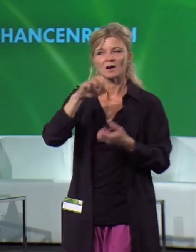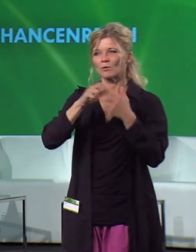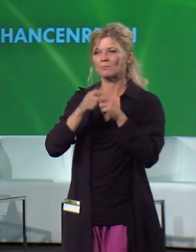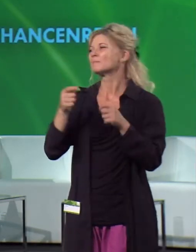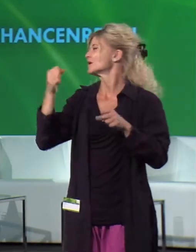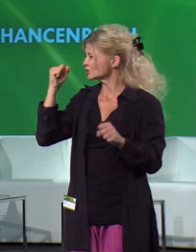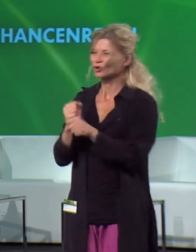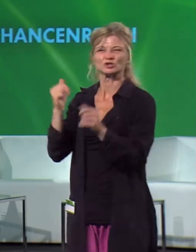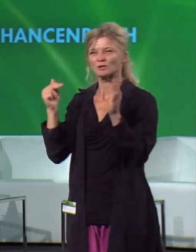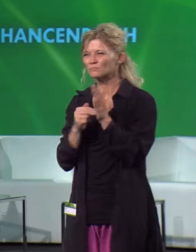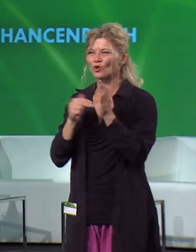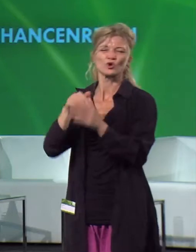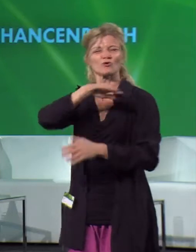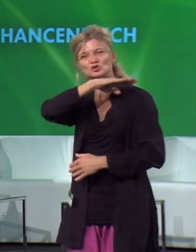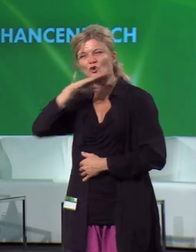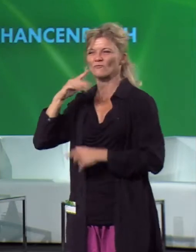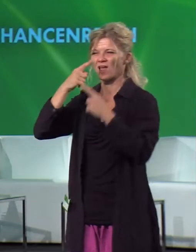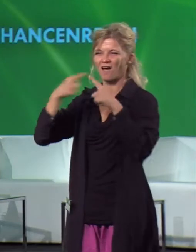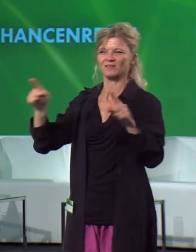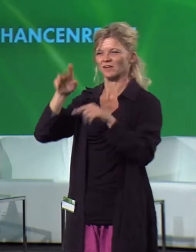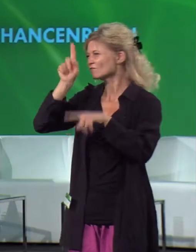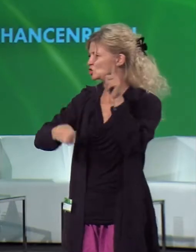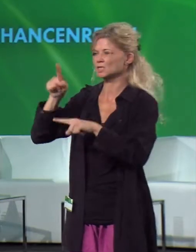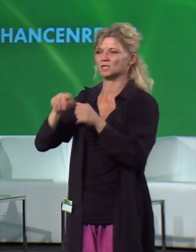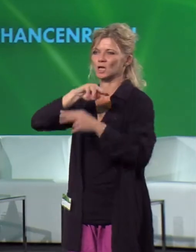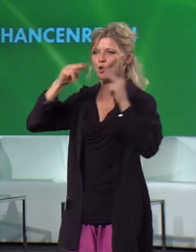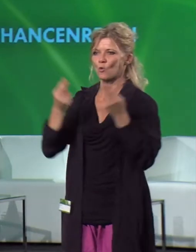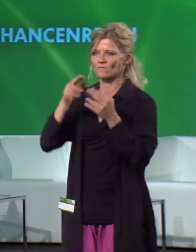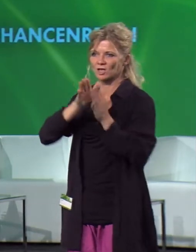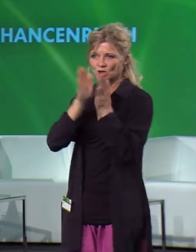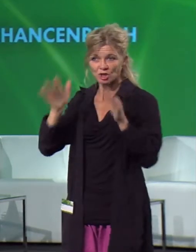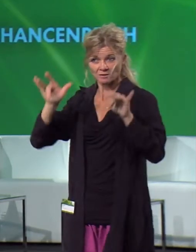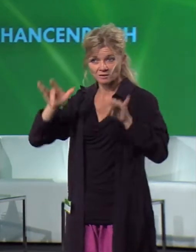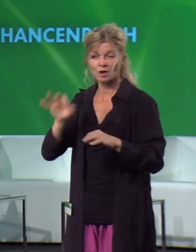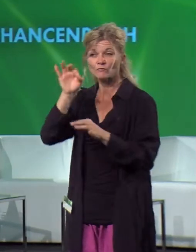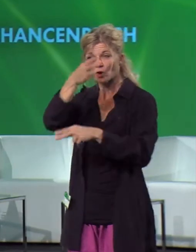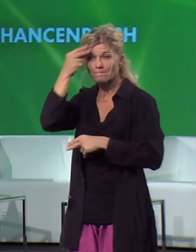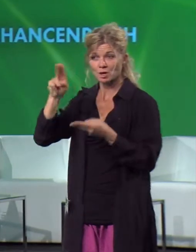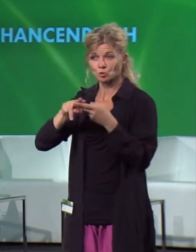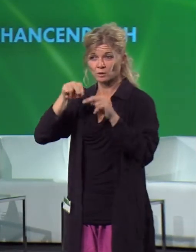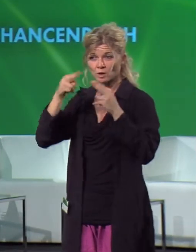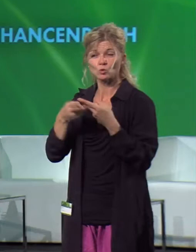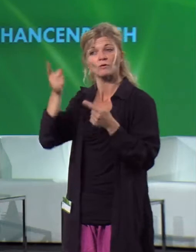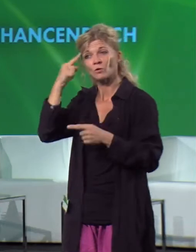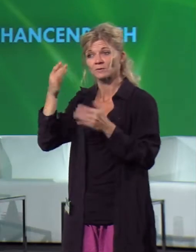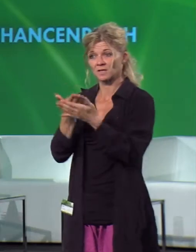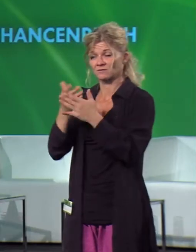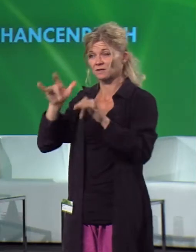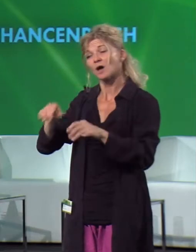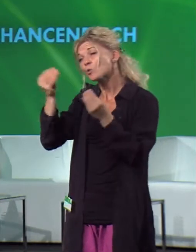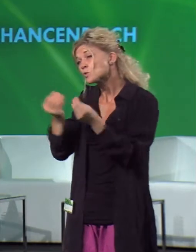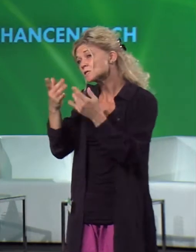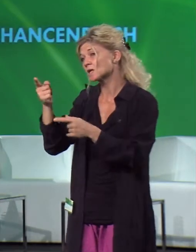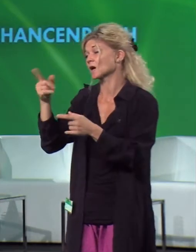Umweltfolgeschäden für Menschen und Natur, die wiederum begründen können, warum wir den Wechsel zur erneuerbaren Energien